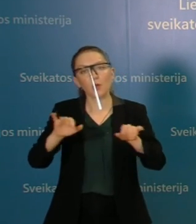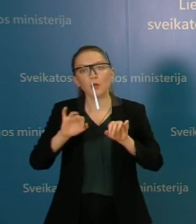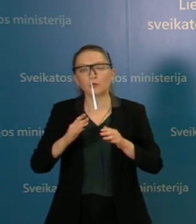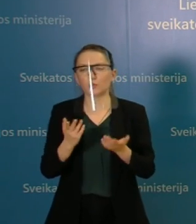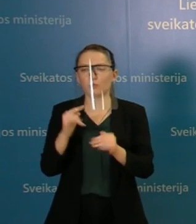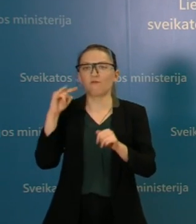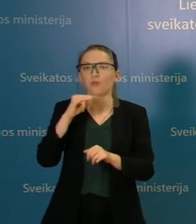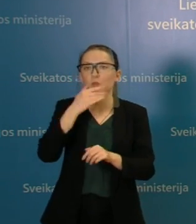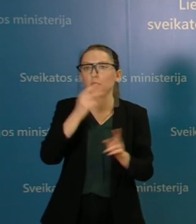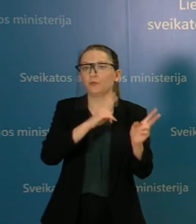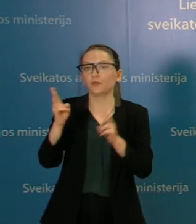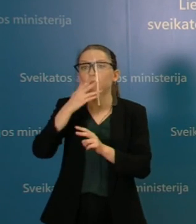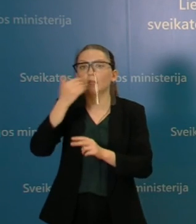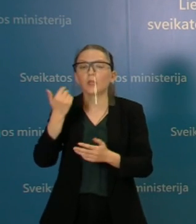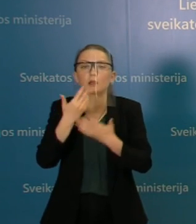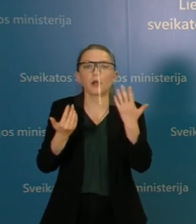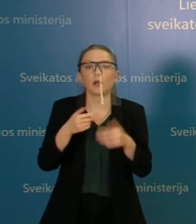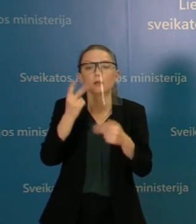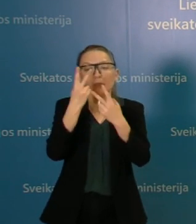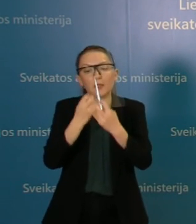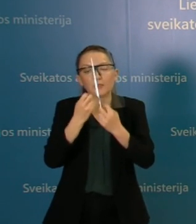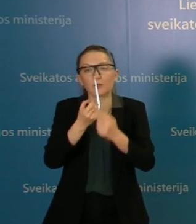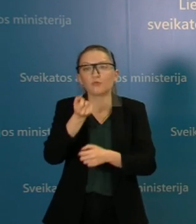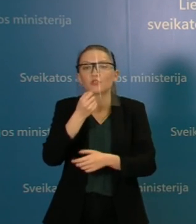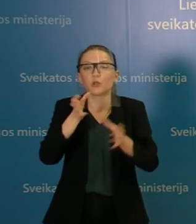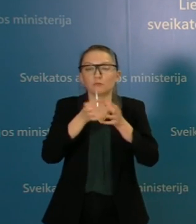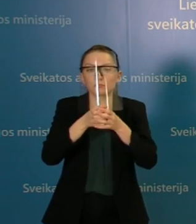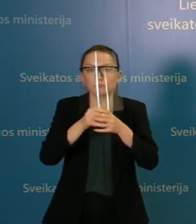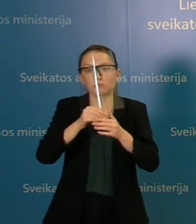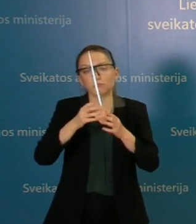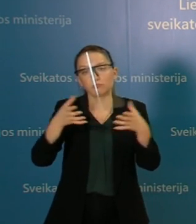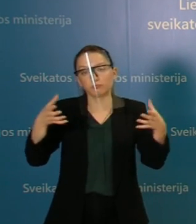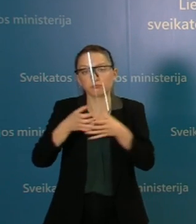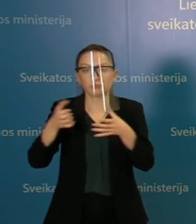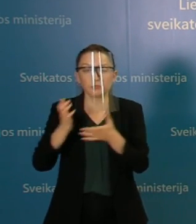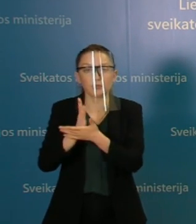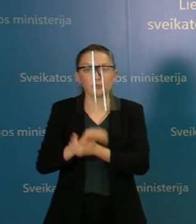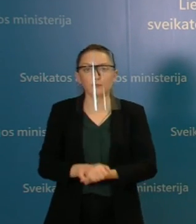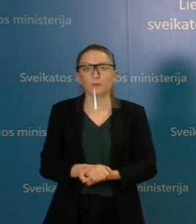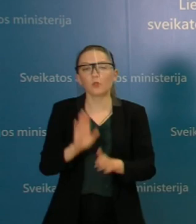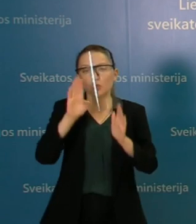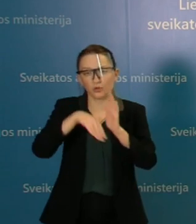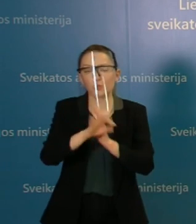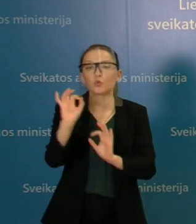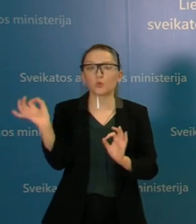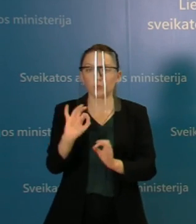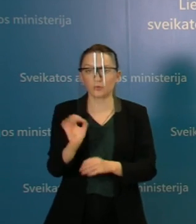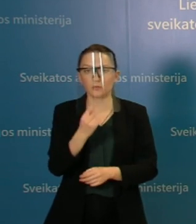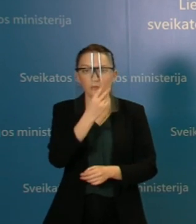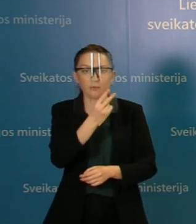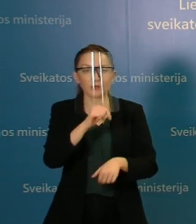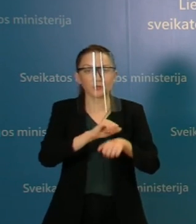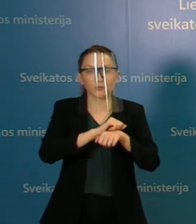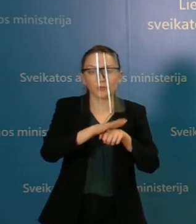vienodai daug žmonių ištestuojama per dienas dėl ko tokie sviravimai šių? Tie sviravimai yra visiškai normalus, kaip matome, kadangi